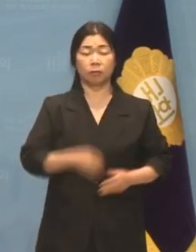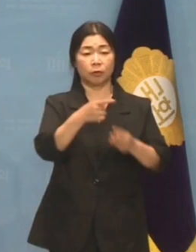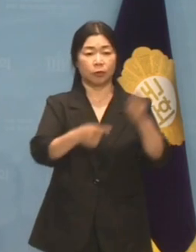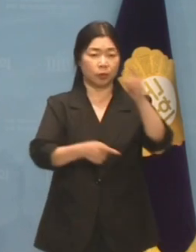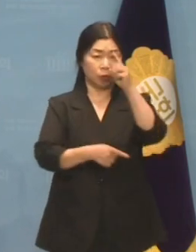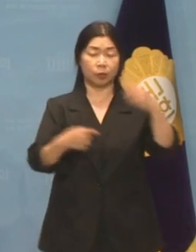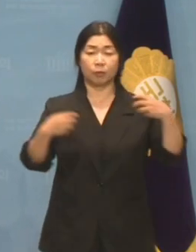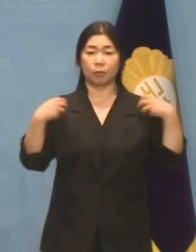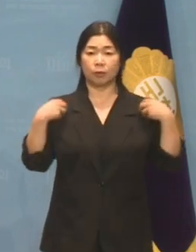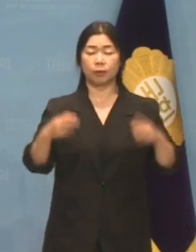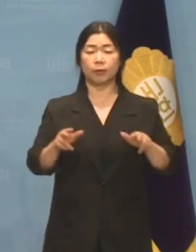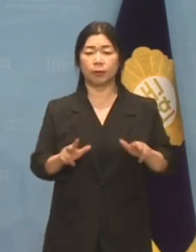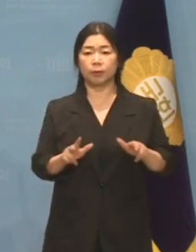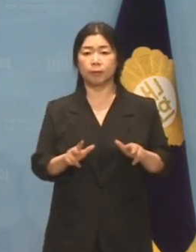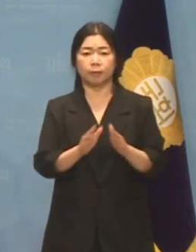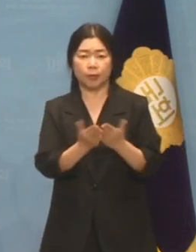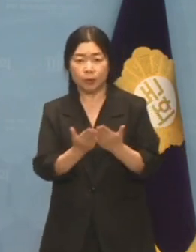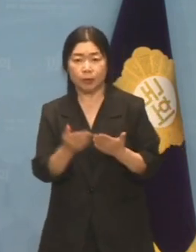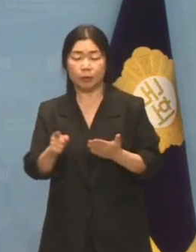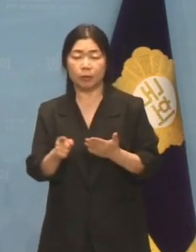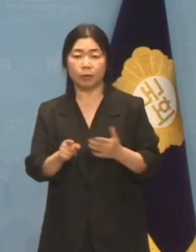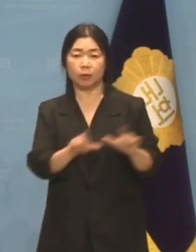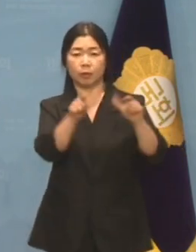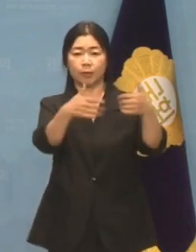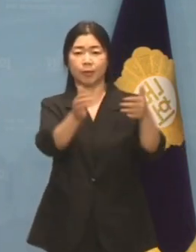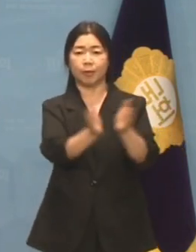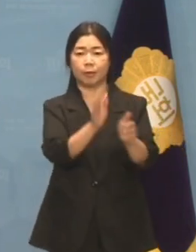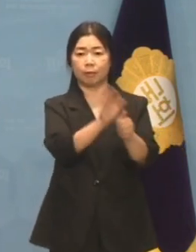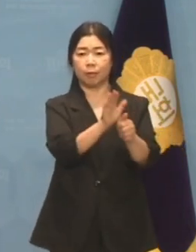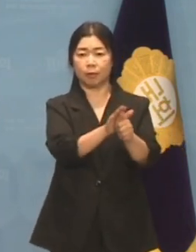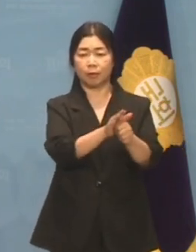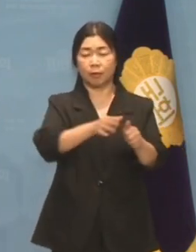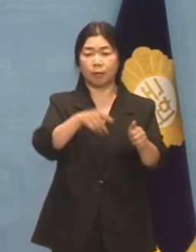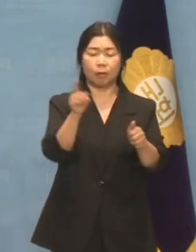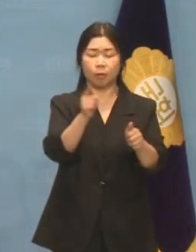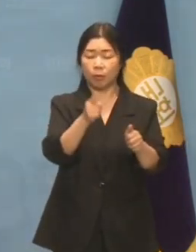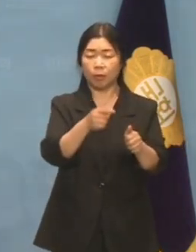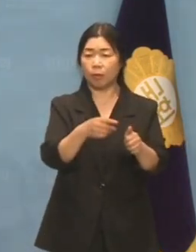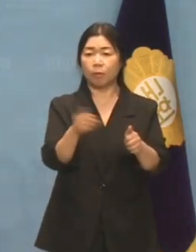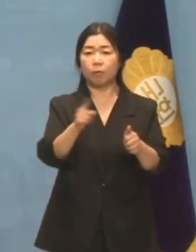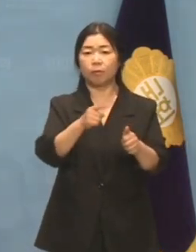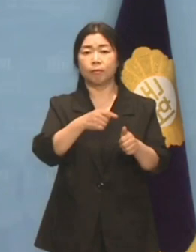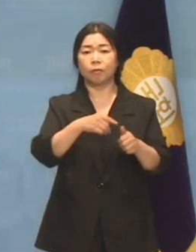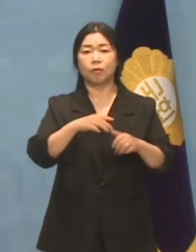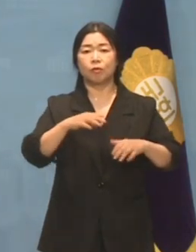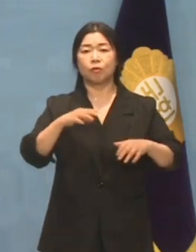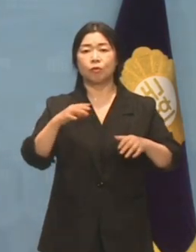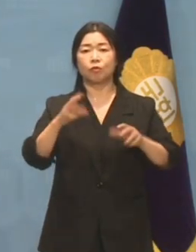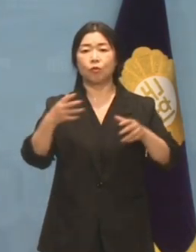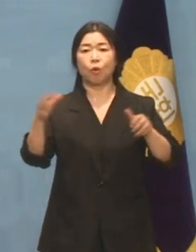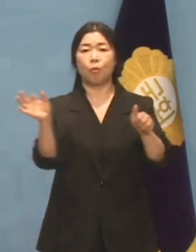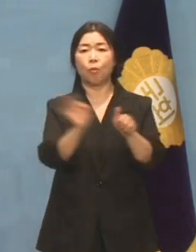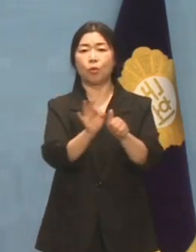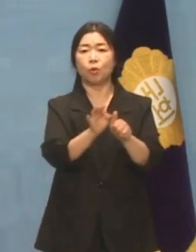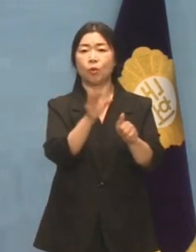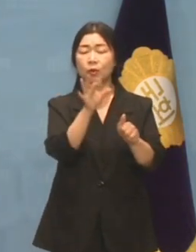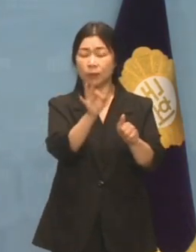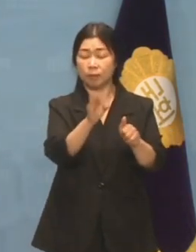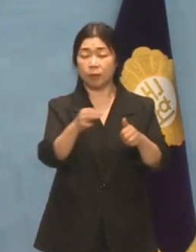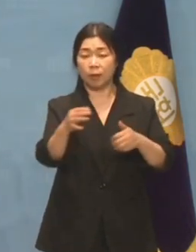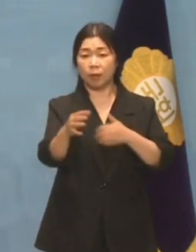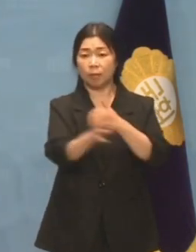나섰습니다. 비영리 민간단체의 국고보조금 부정과 비리는 용납할 수 없는 일입니다.